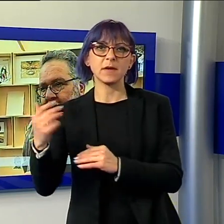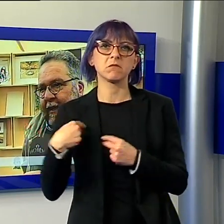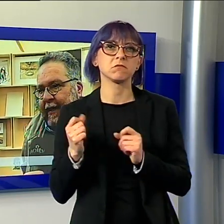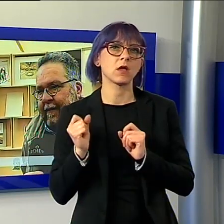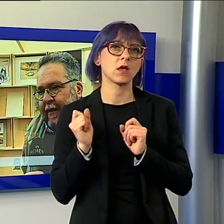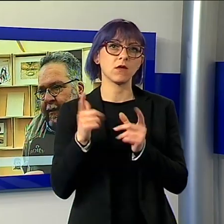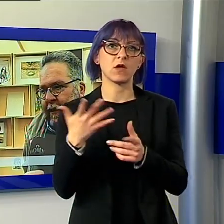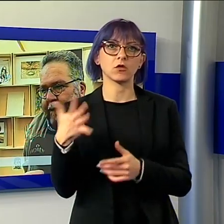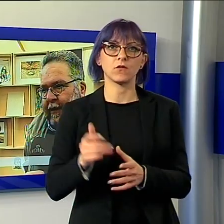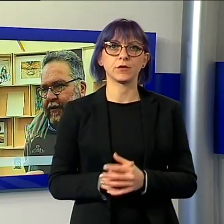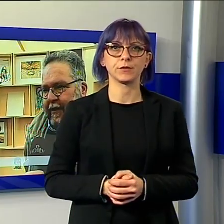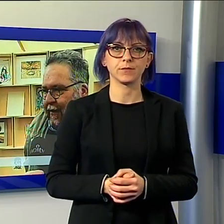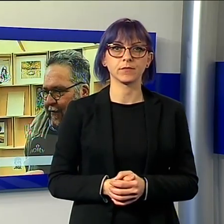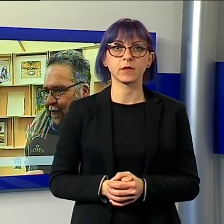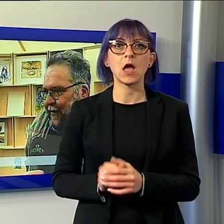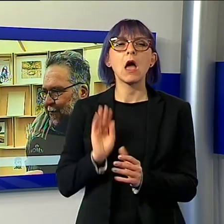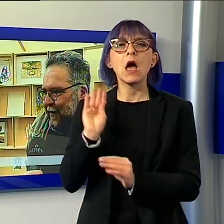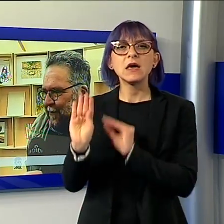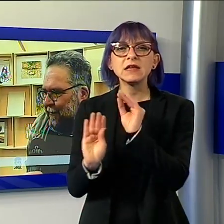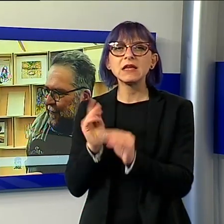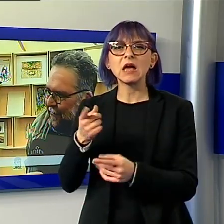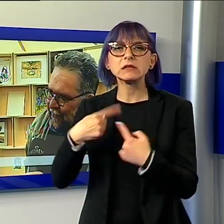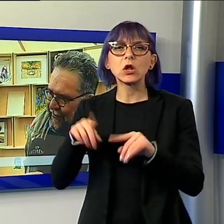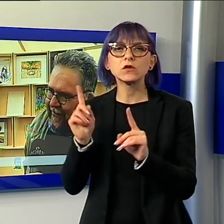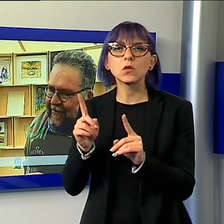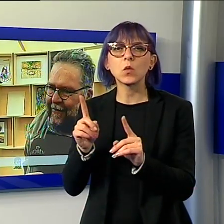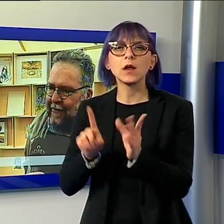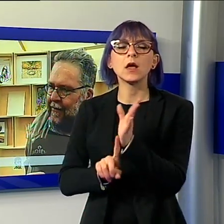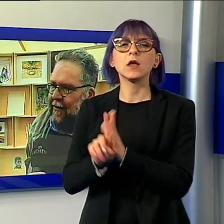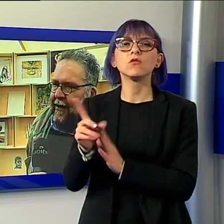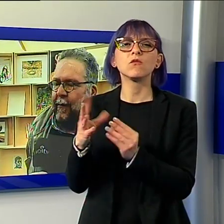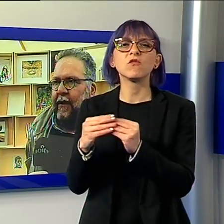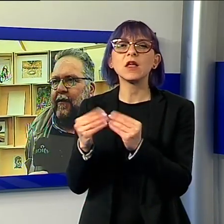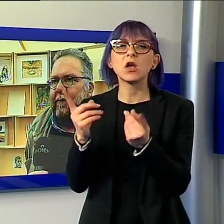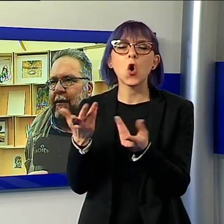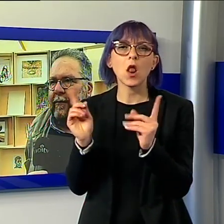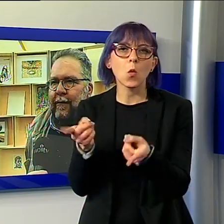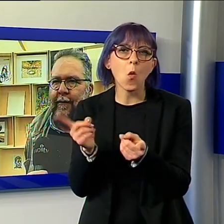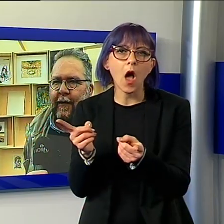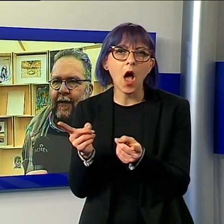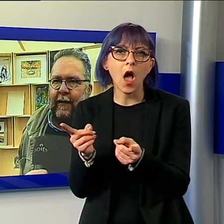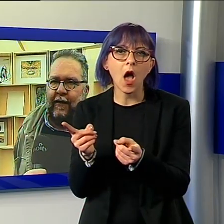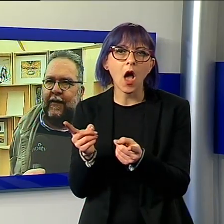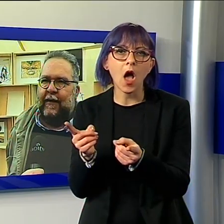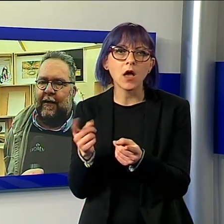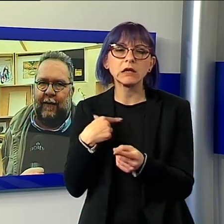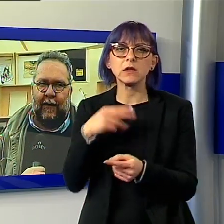richiesta era quella fateci vedere cosa fate ora dopo aver fatto il liceo artistico. Quindi abbiamo chi dipinge, chi fa l